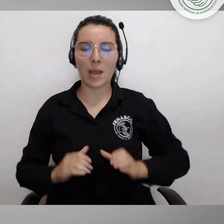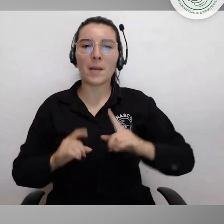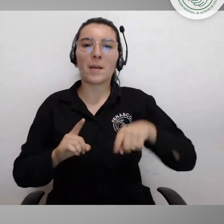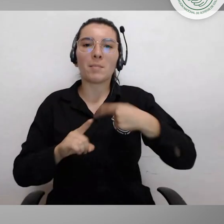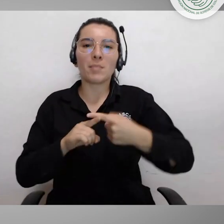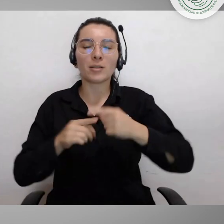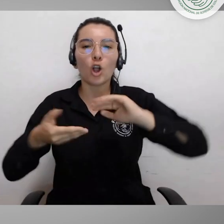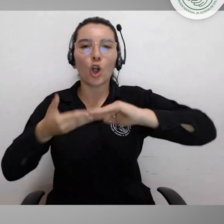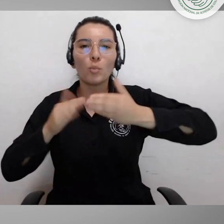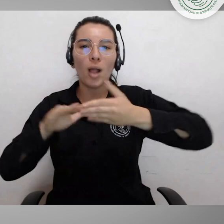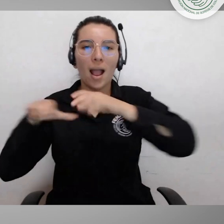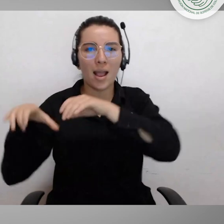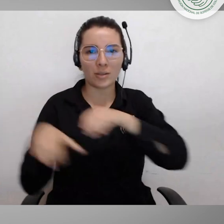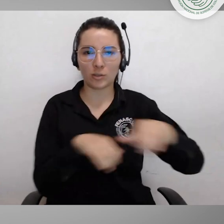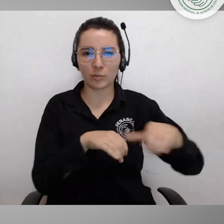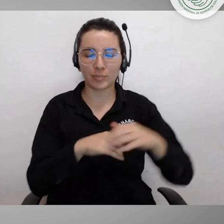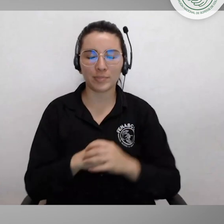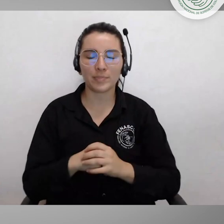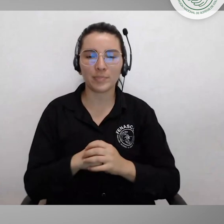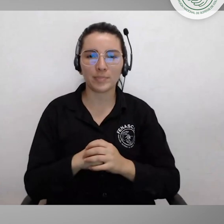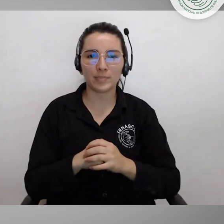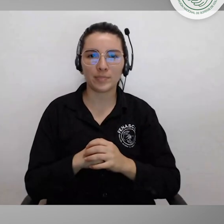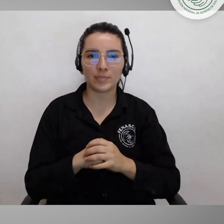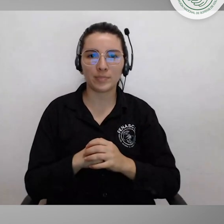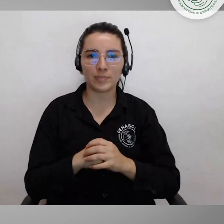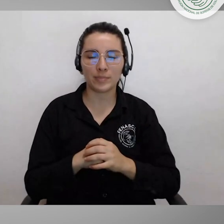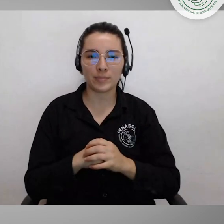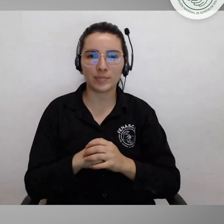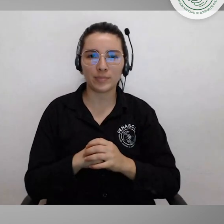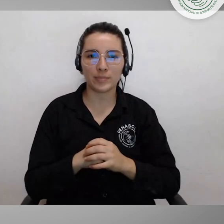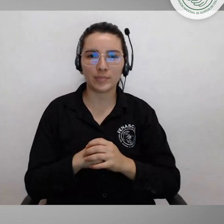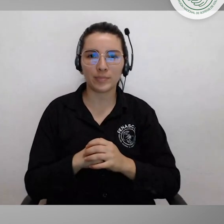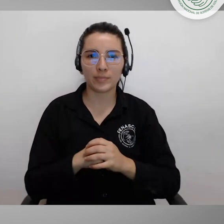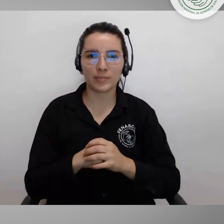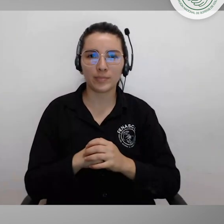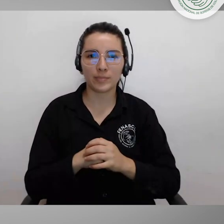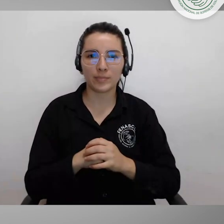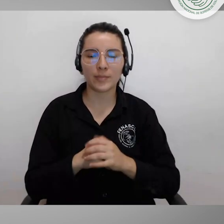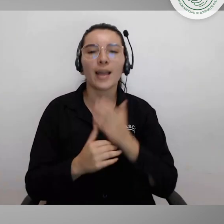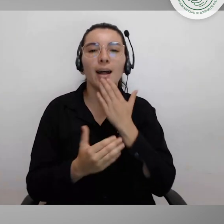Dirección para la Democracia, la Ciudadanía y la Acción Comunal. Gracias.